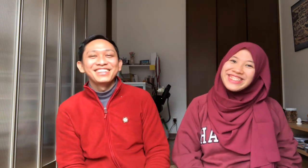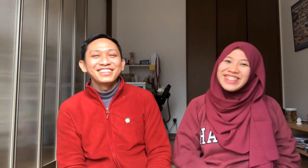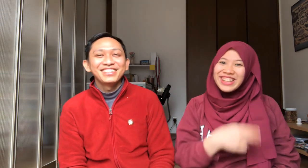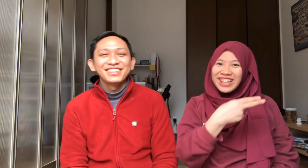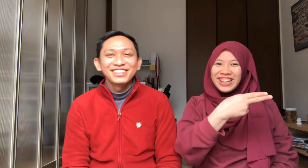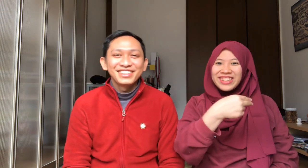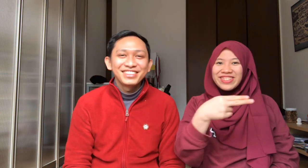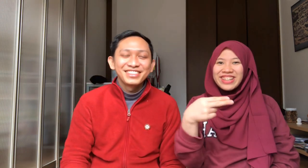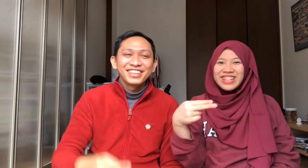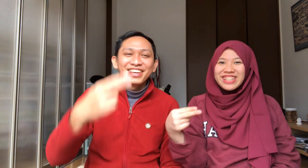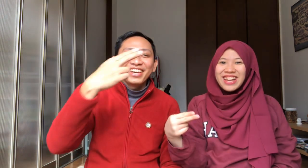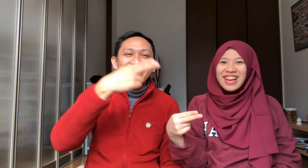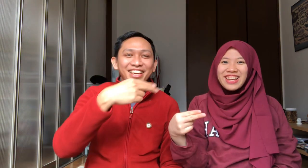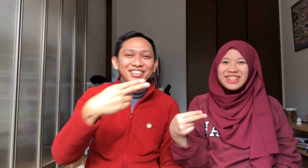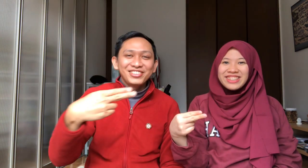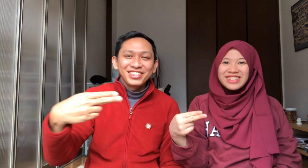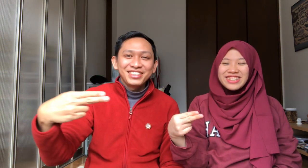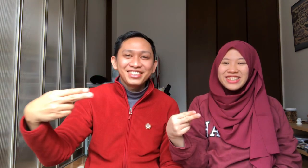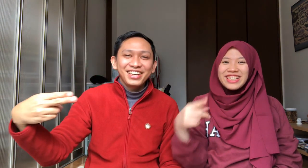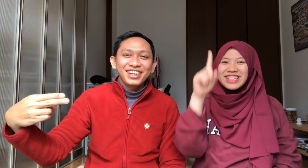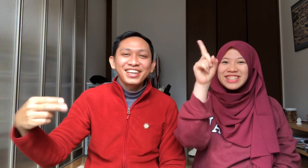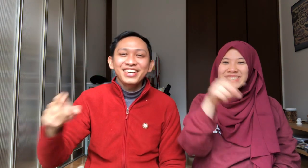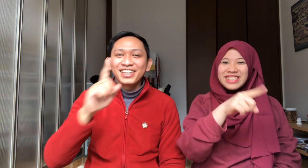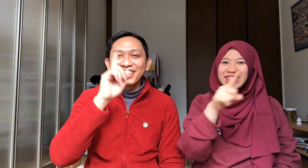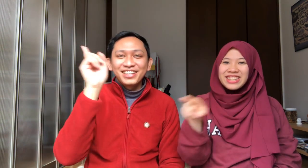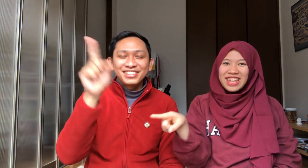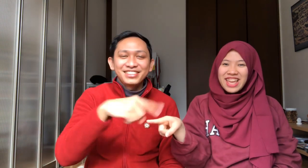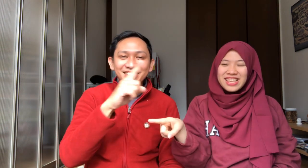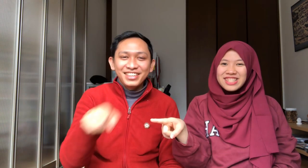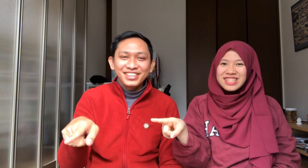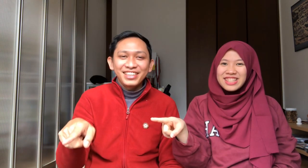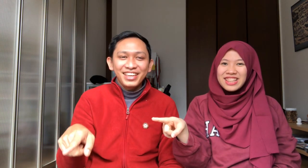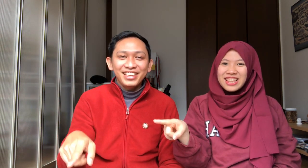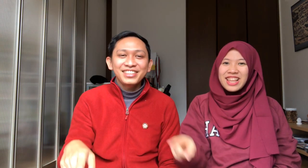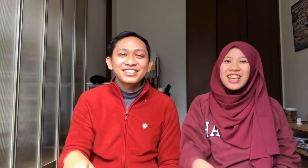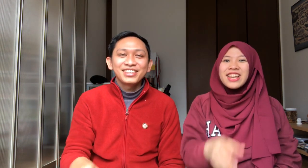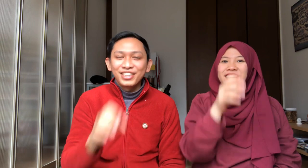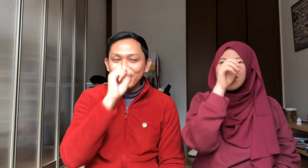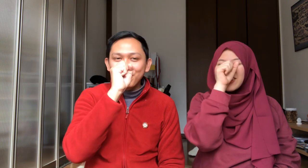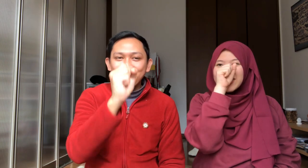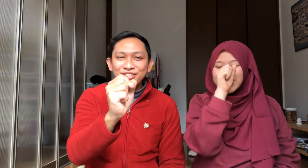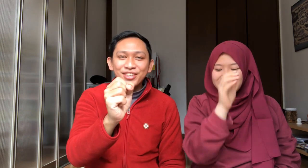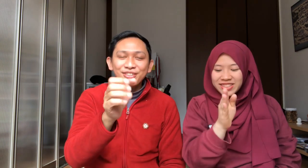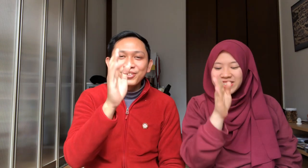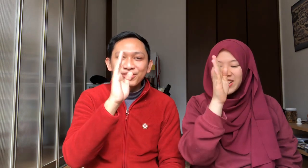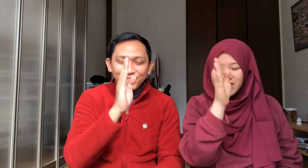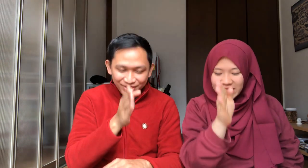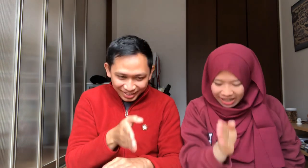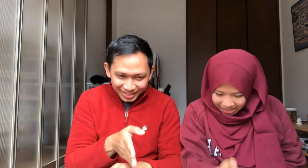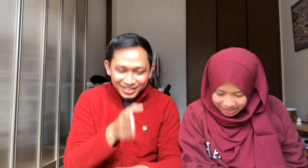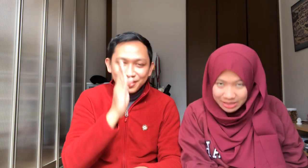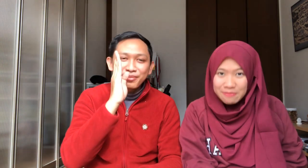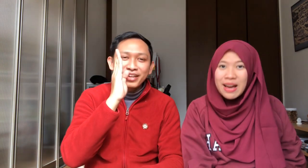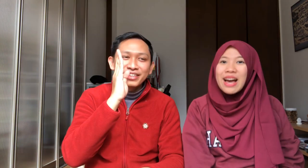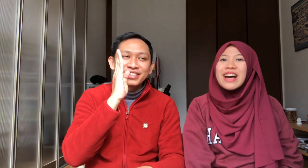Indonesia Indonesia Jin Desu Yoroshiku Onegaishimasu